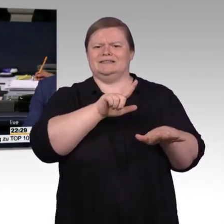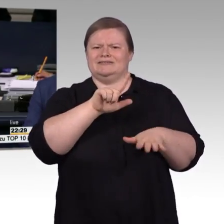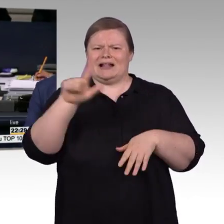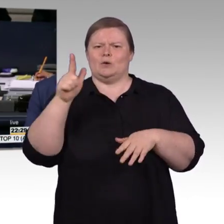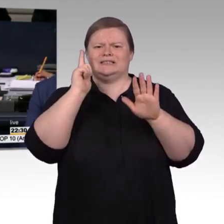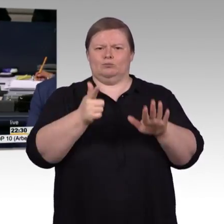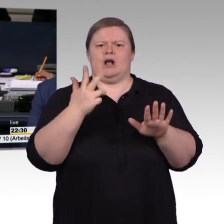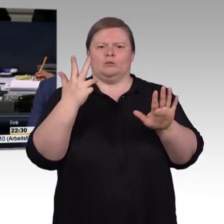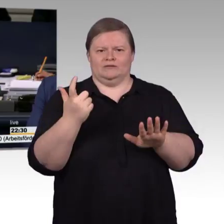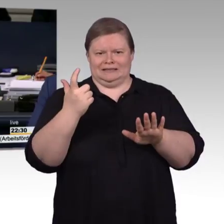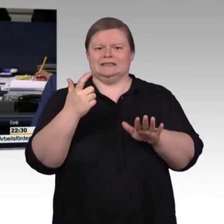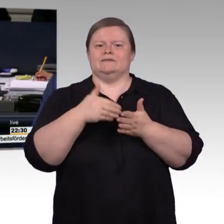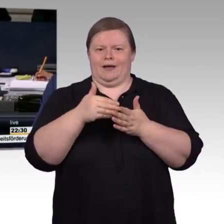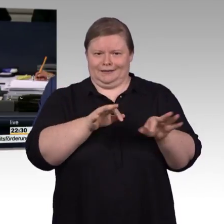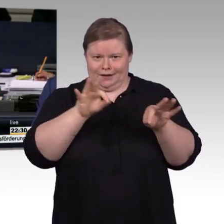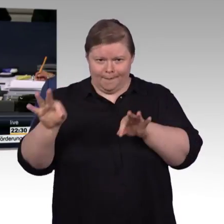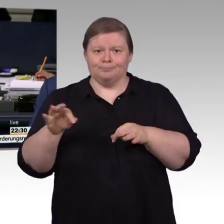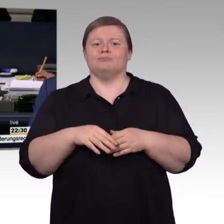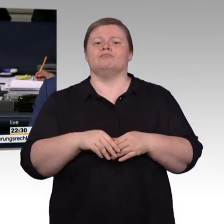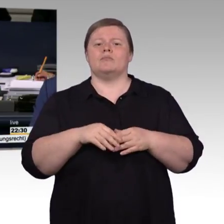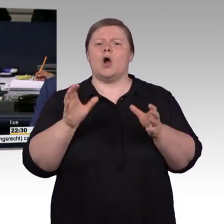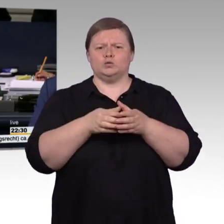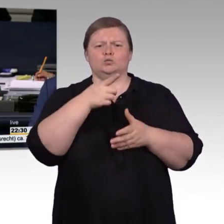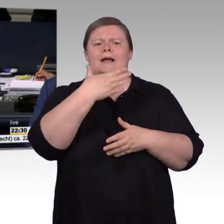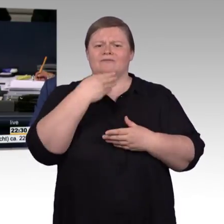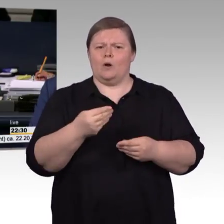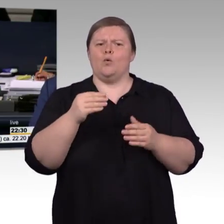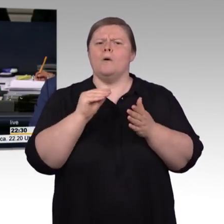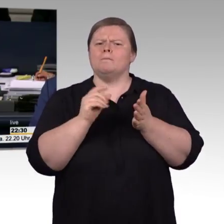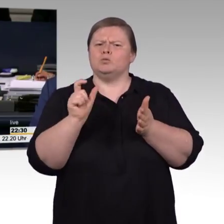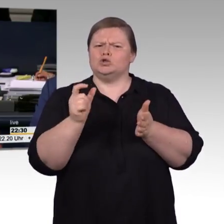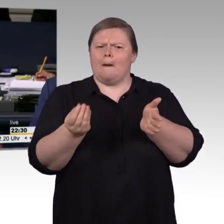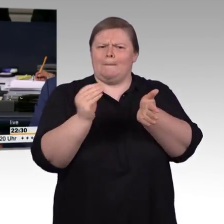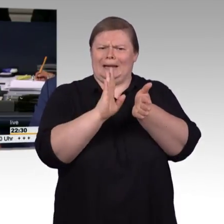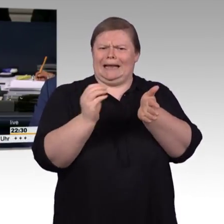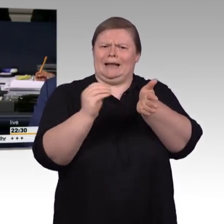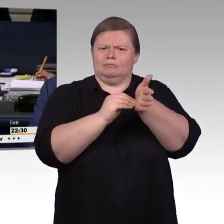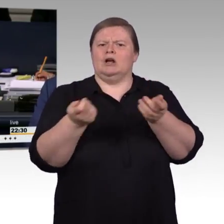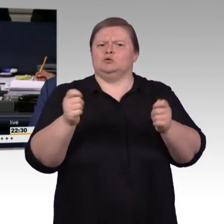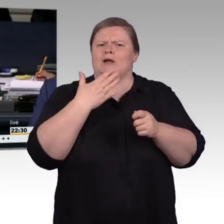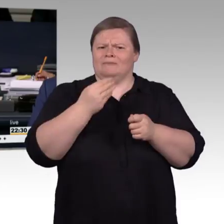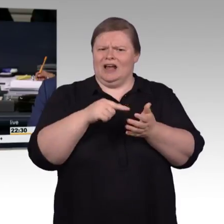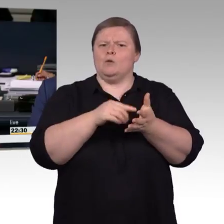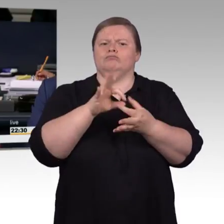Ablehnung des Antrags der Fraktion Die Linke auf Drucksache 13 42 mit dem Titel